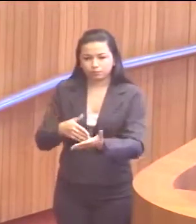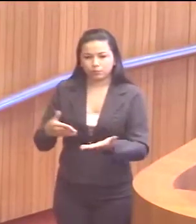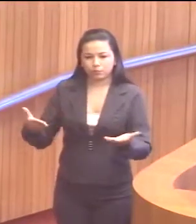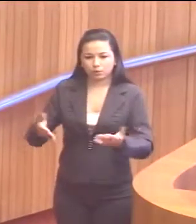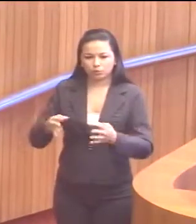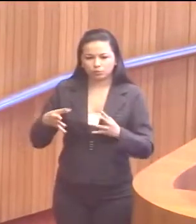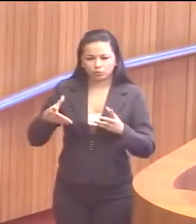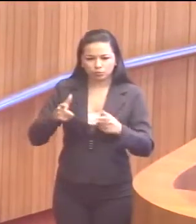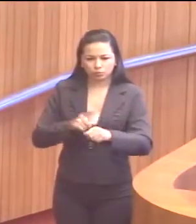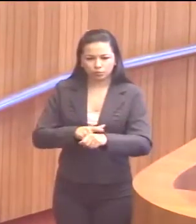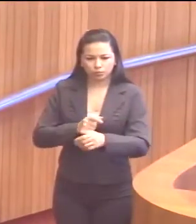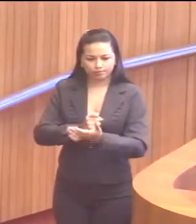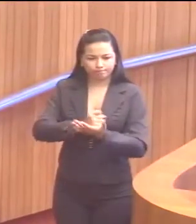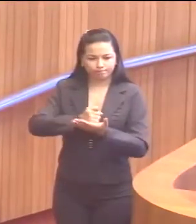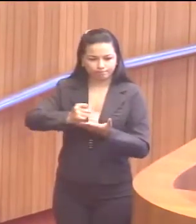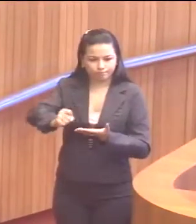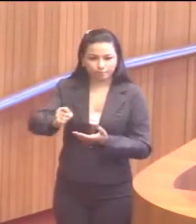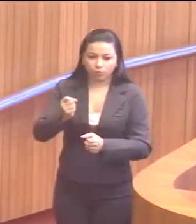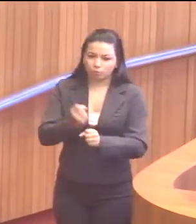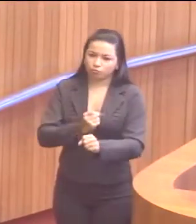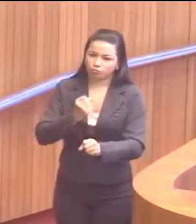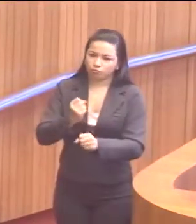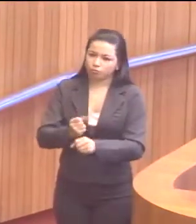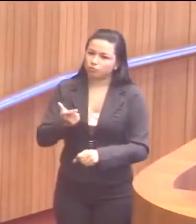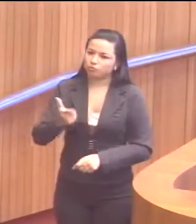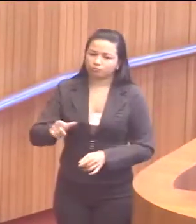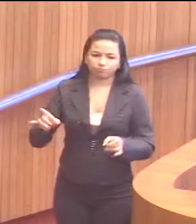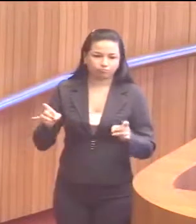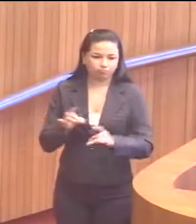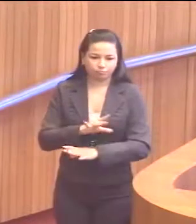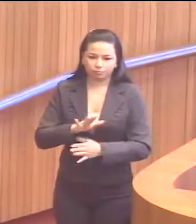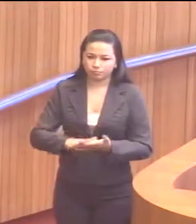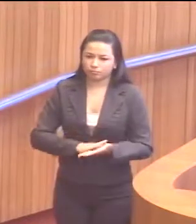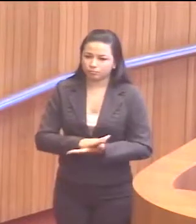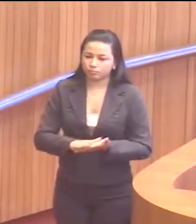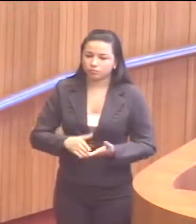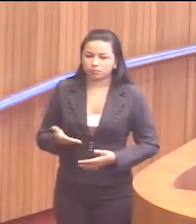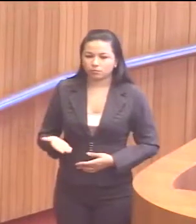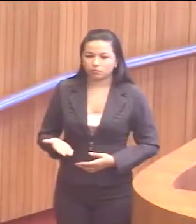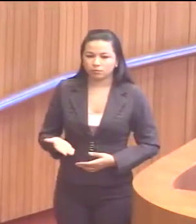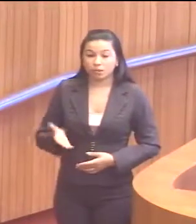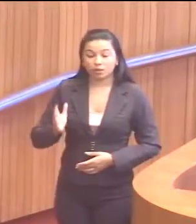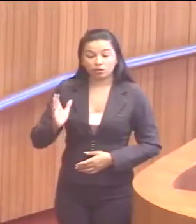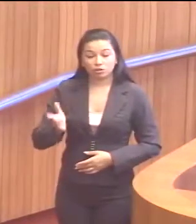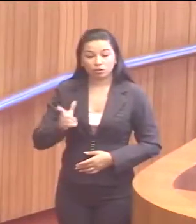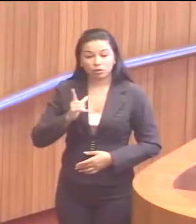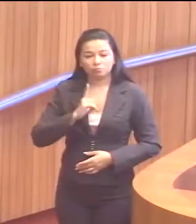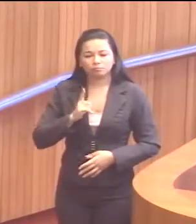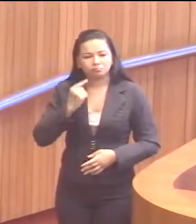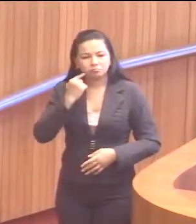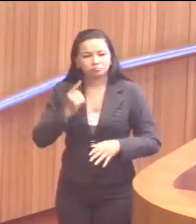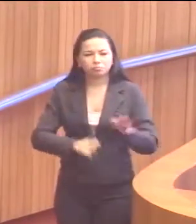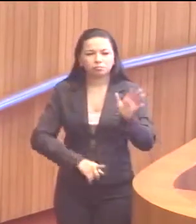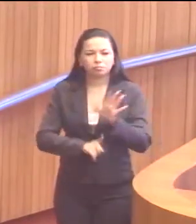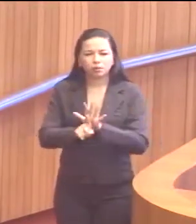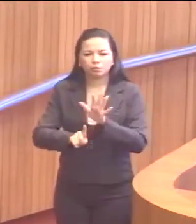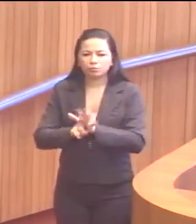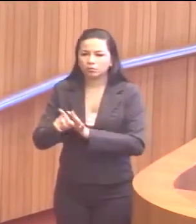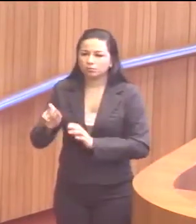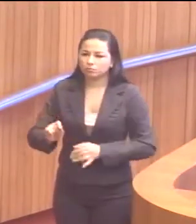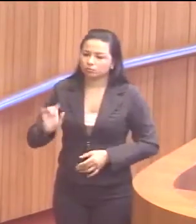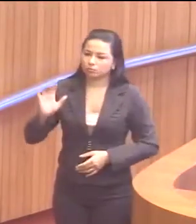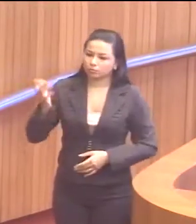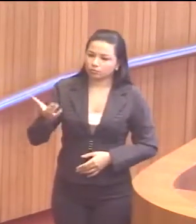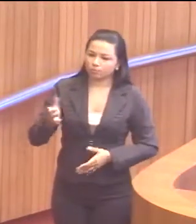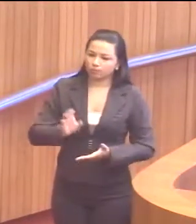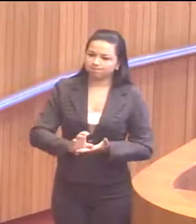todo esse tempo passou e as obras não foram concluídas. E ficaram as perguntas. O que foi